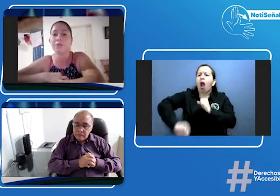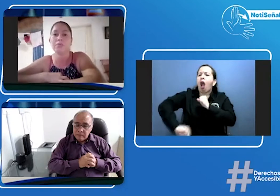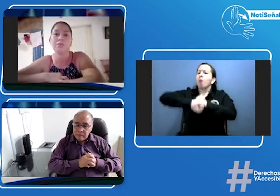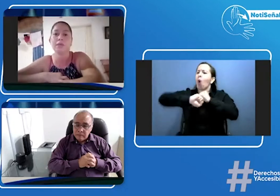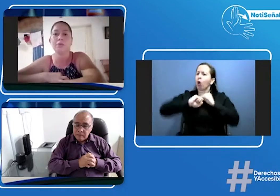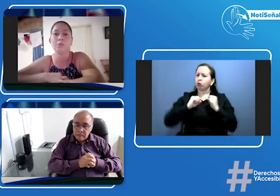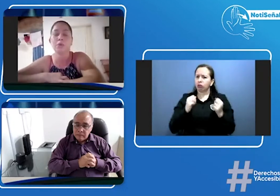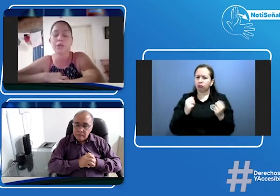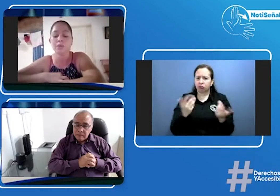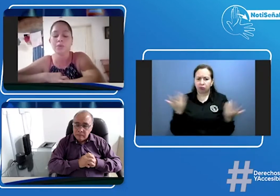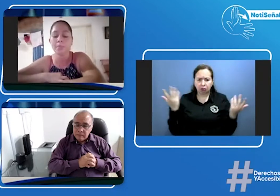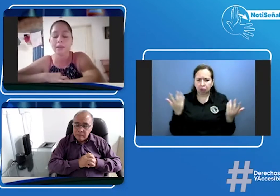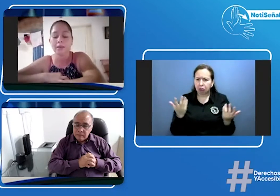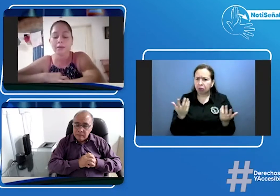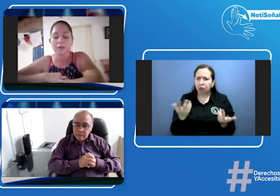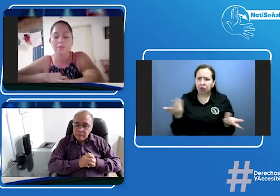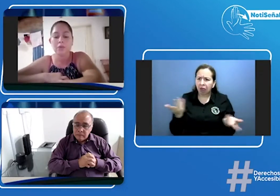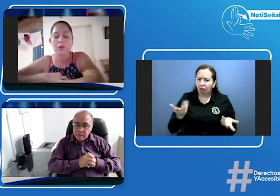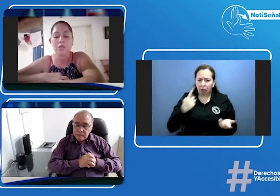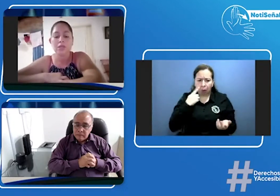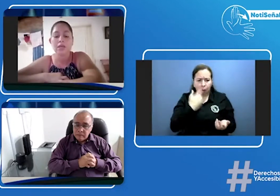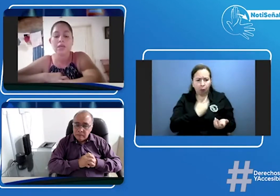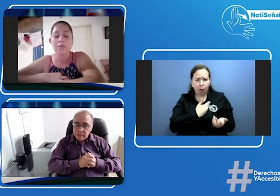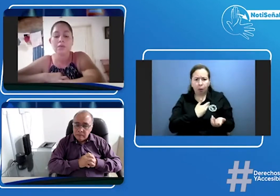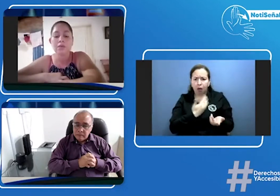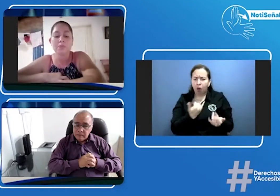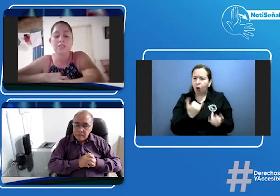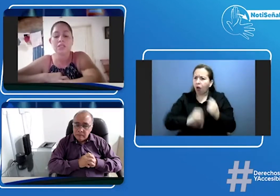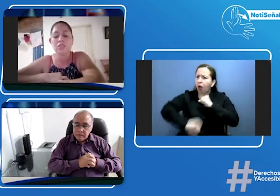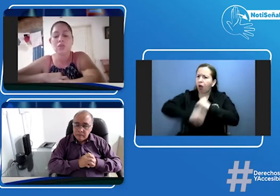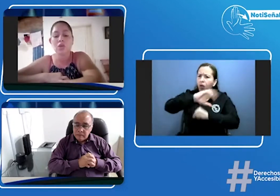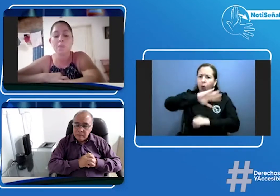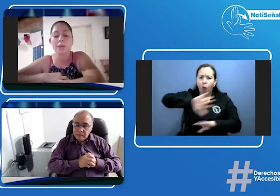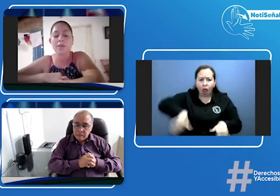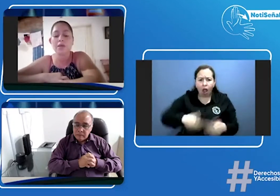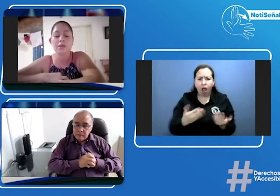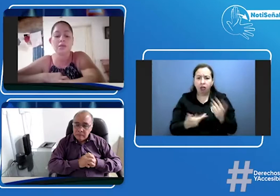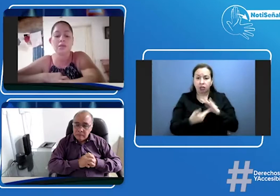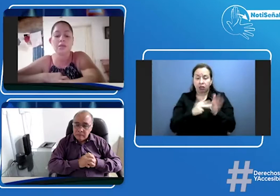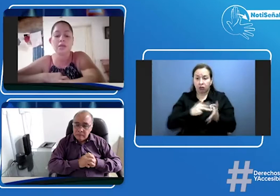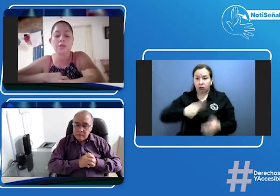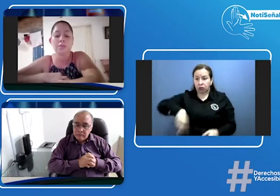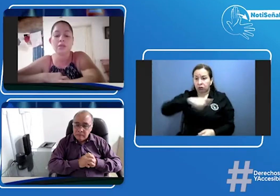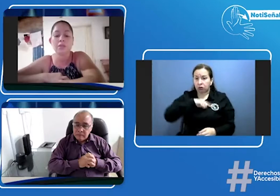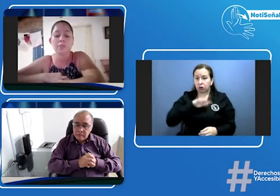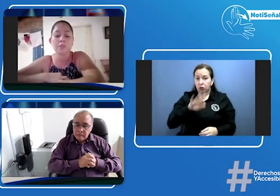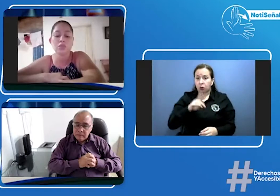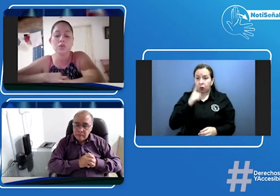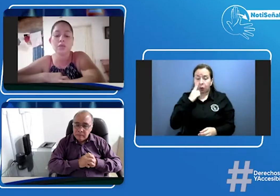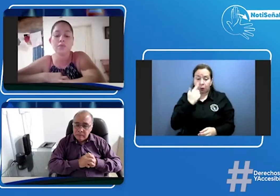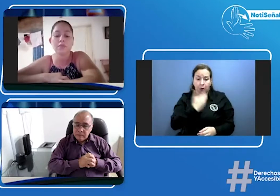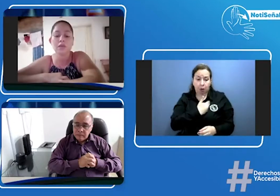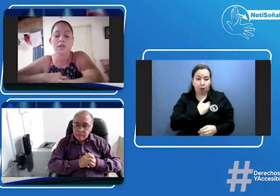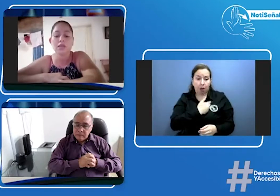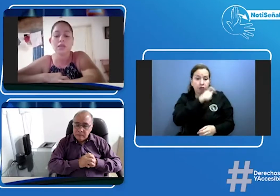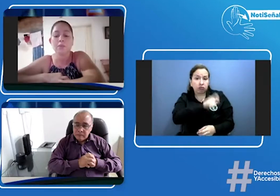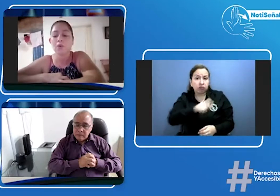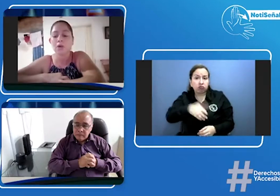ya vimos que no y pues ahorita es en representación de los padres de las demás personas estamos buscando